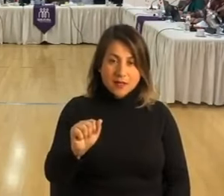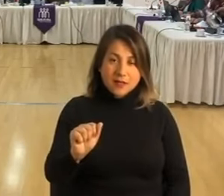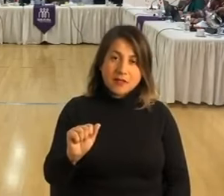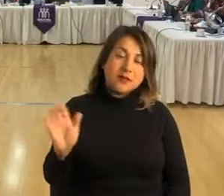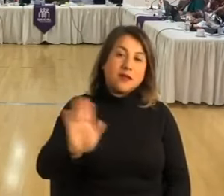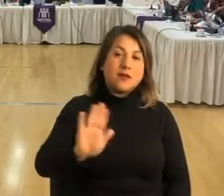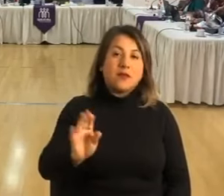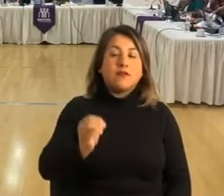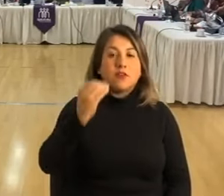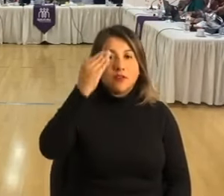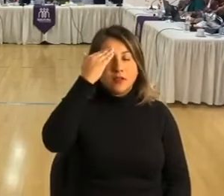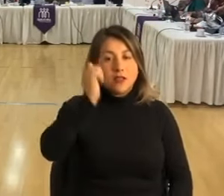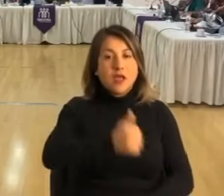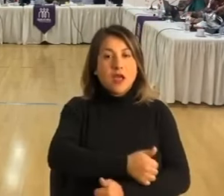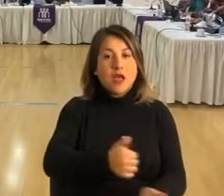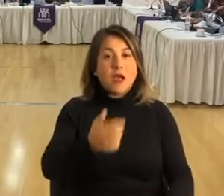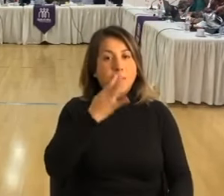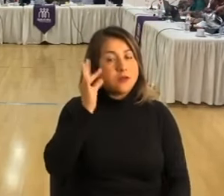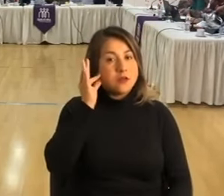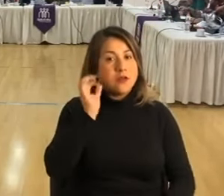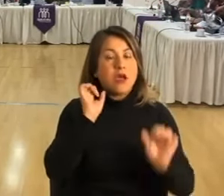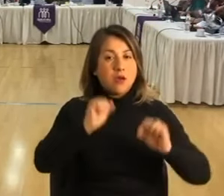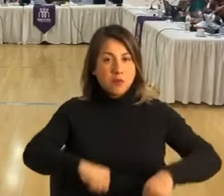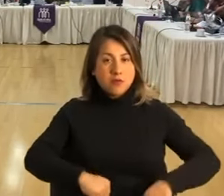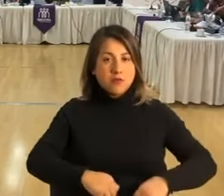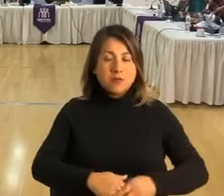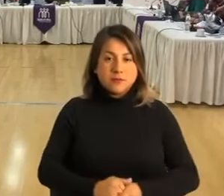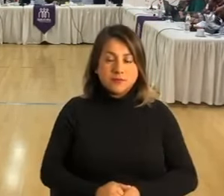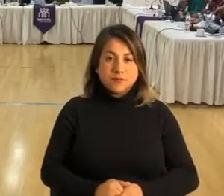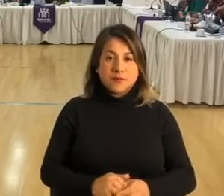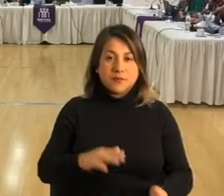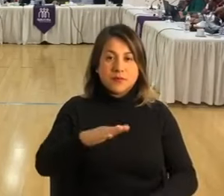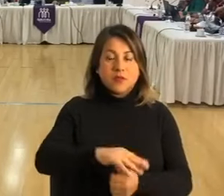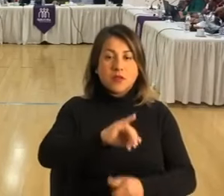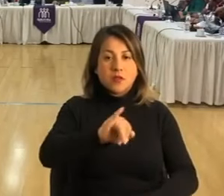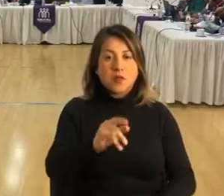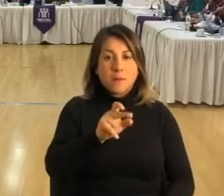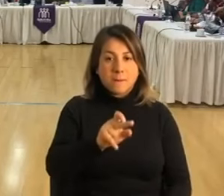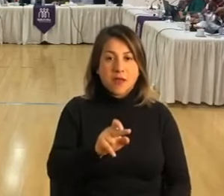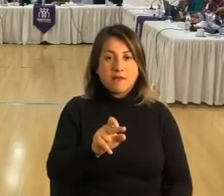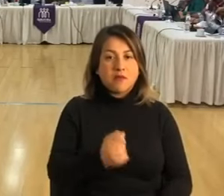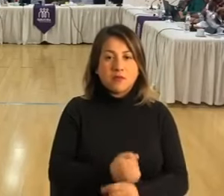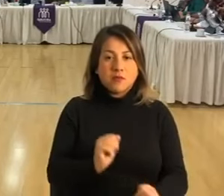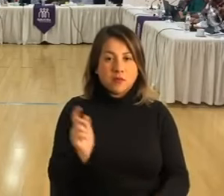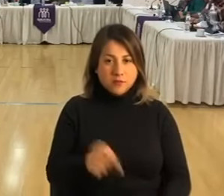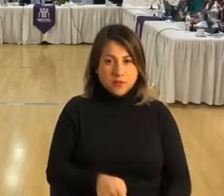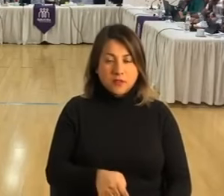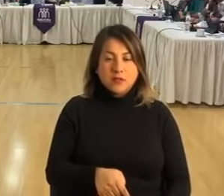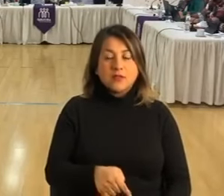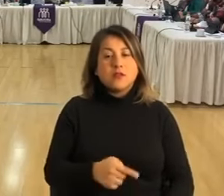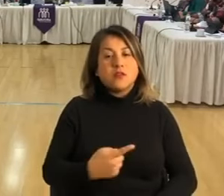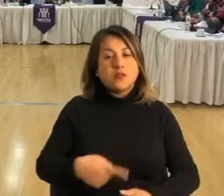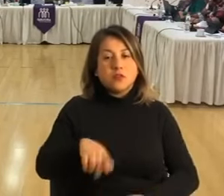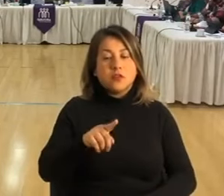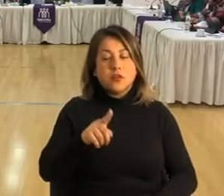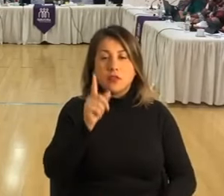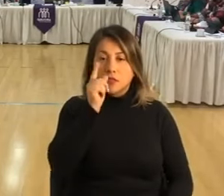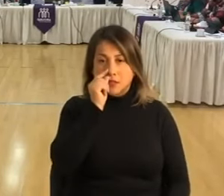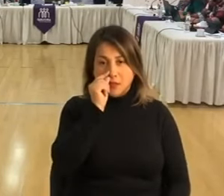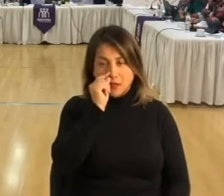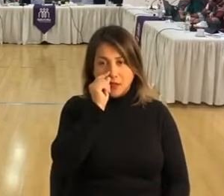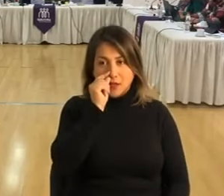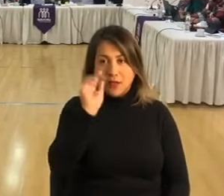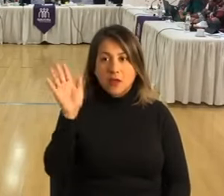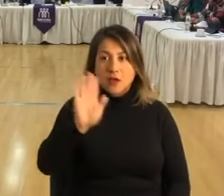Buenos días a todos y a todas. Apruebo. Consejera Juan Pablo Muñoz, está ausente. Consejera Daniela Cuevas.